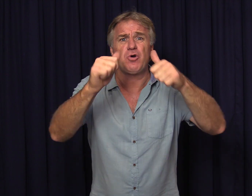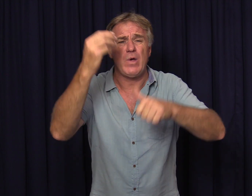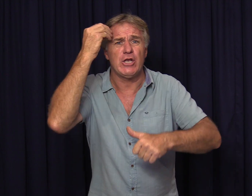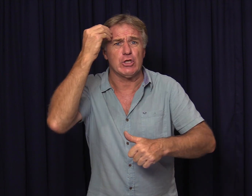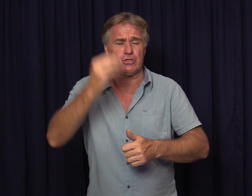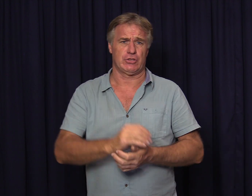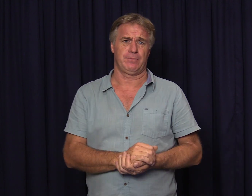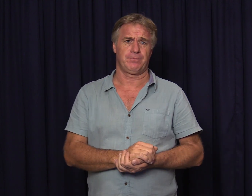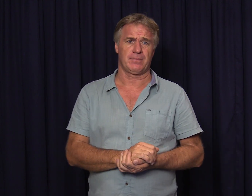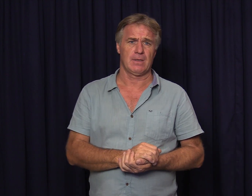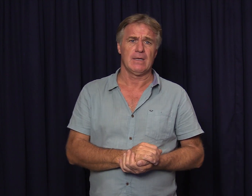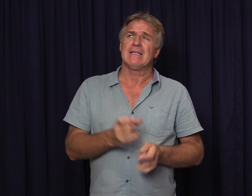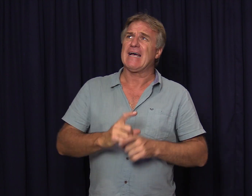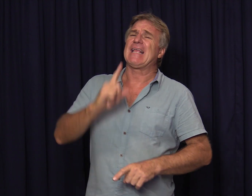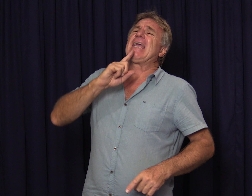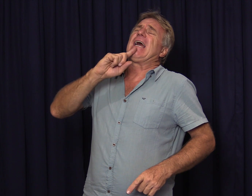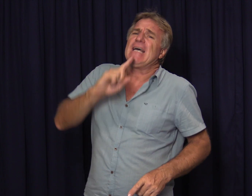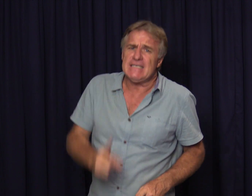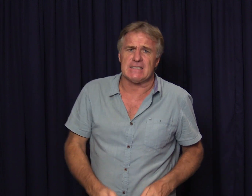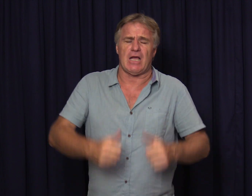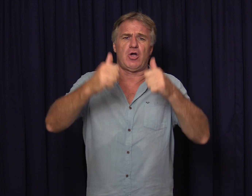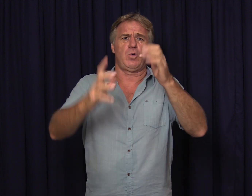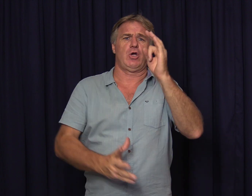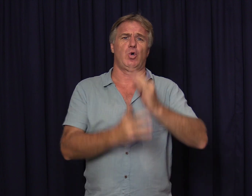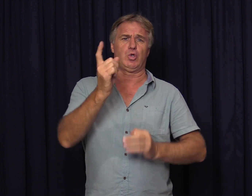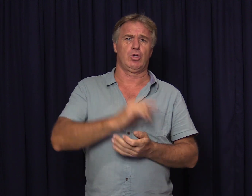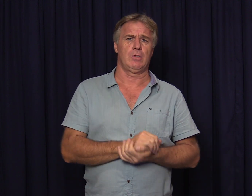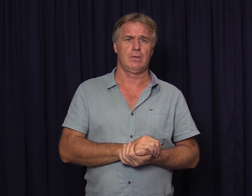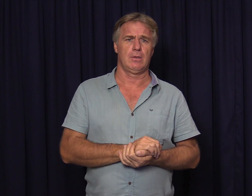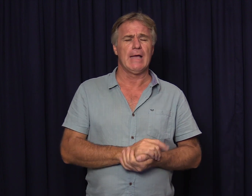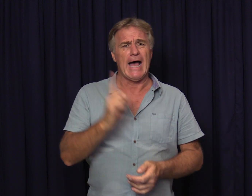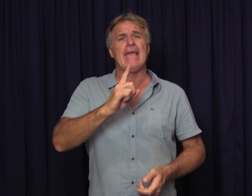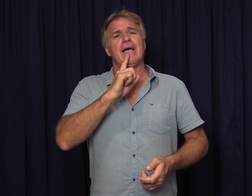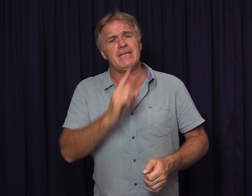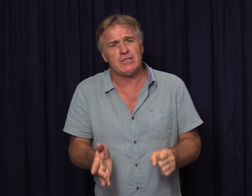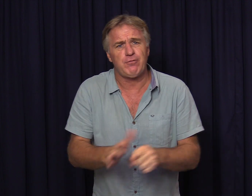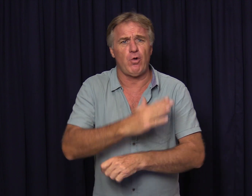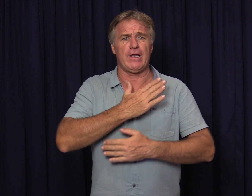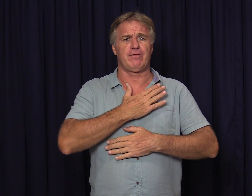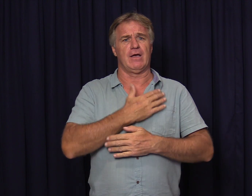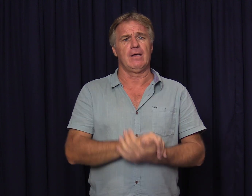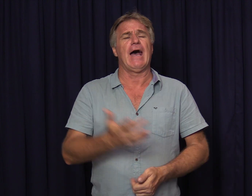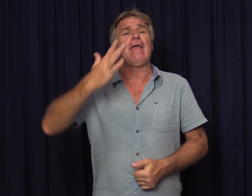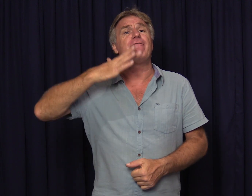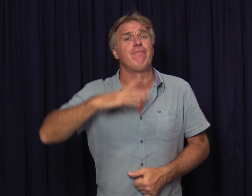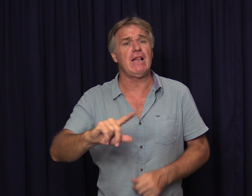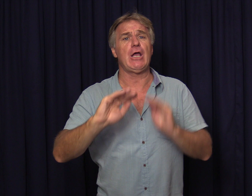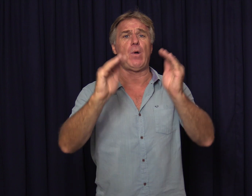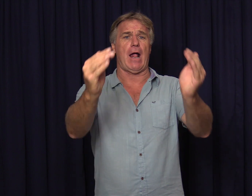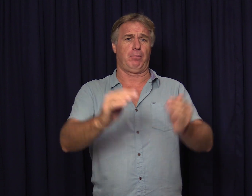goeie nieuws dat hy is een goeie God hy is vol liefde hy wil jou help